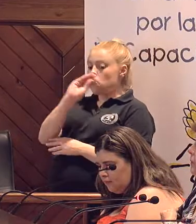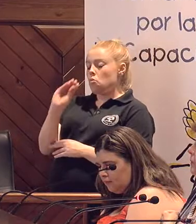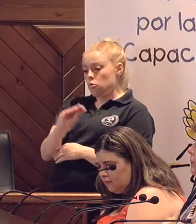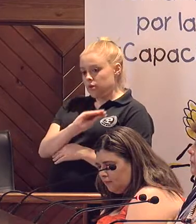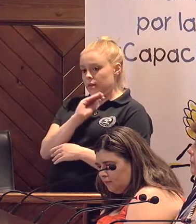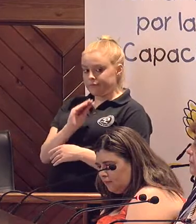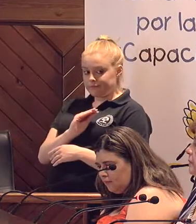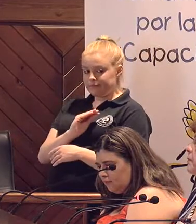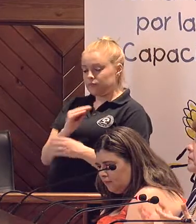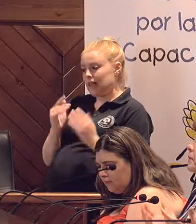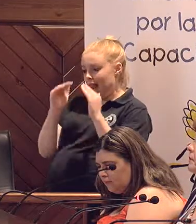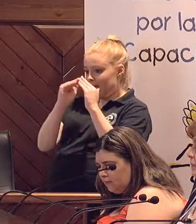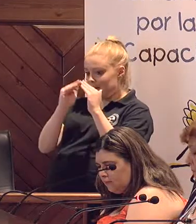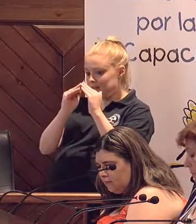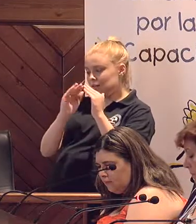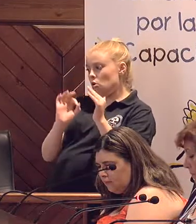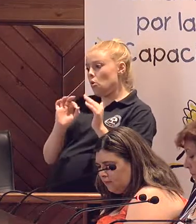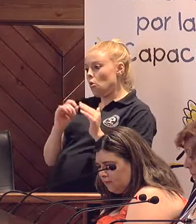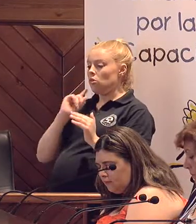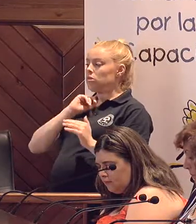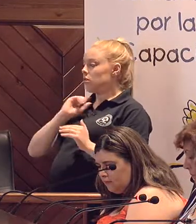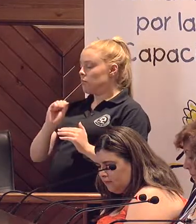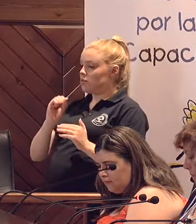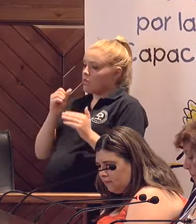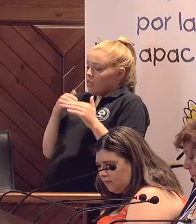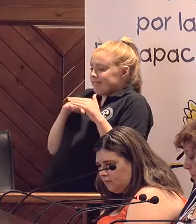yo he dicho, domicilio, o en esa dependencia soterrada.